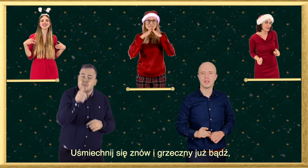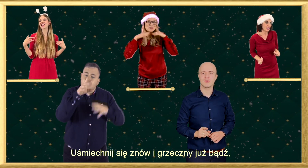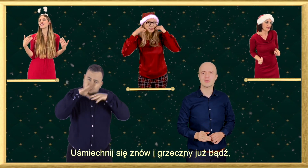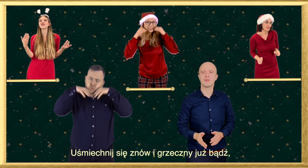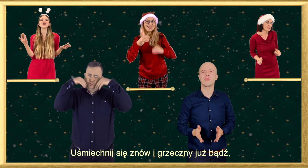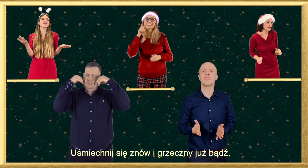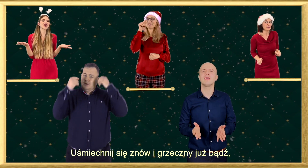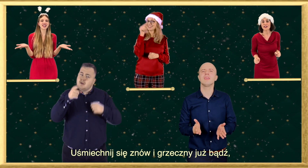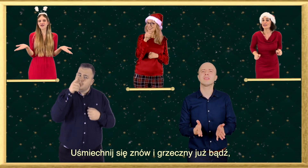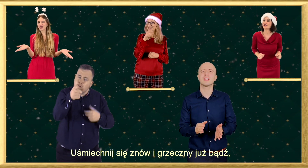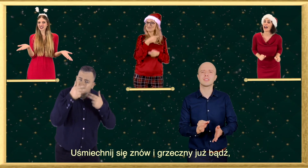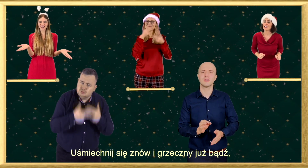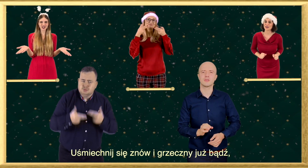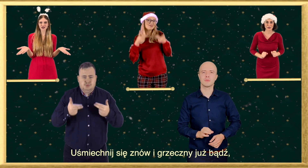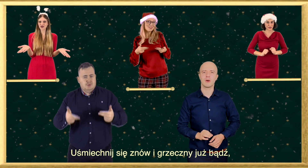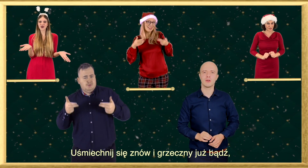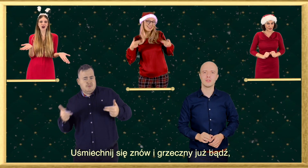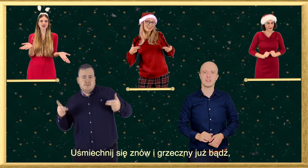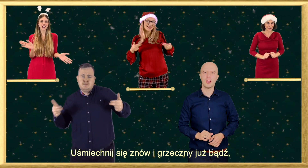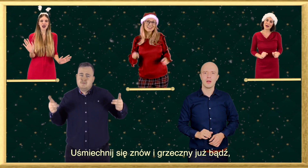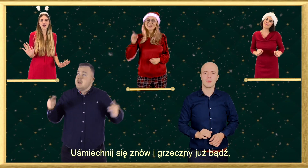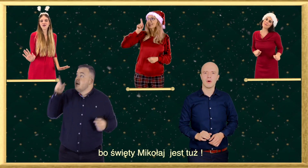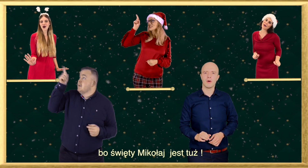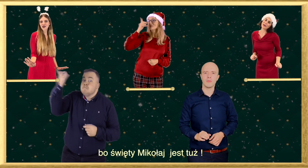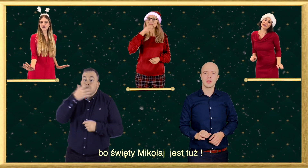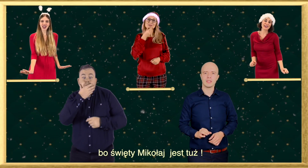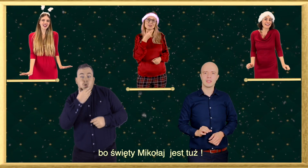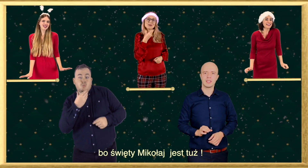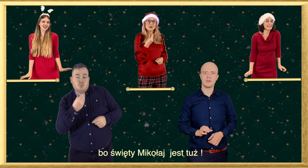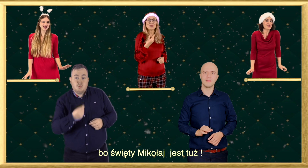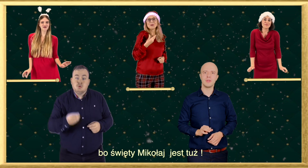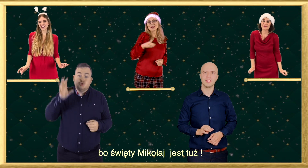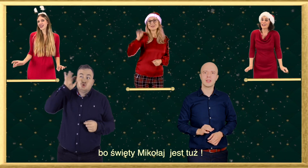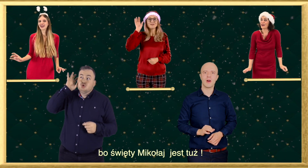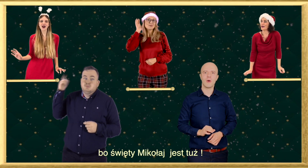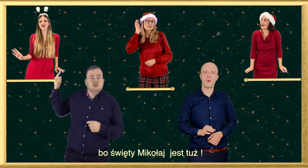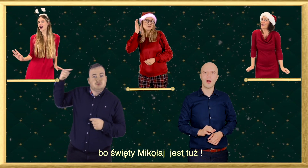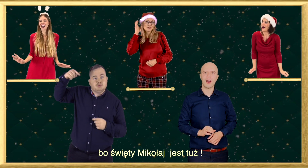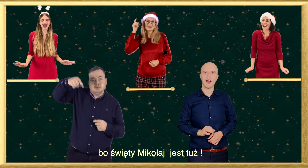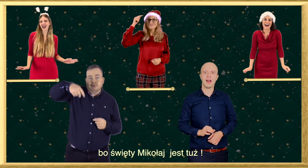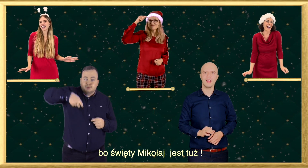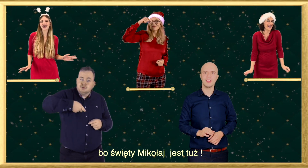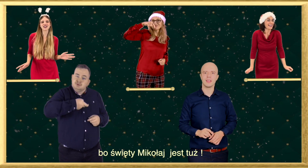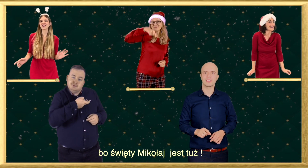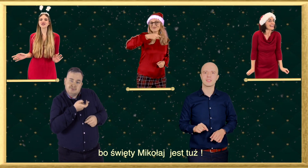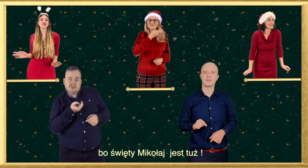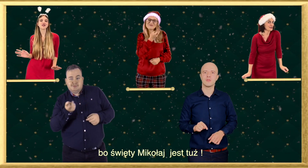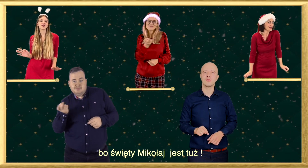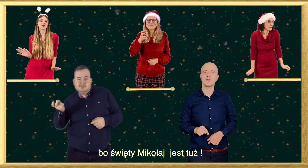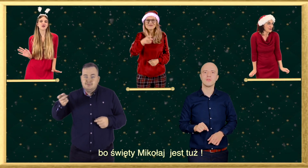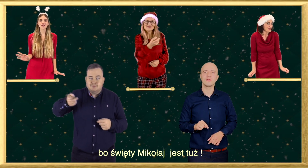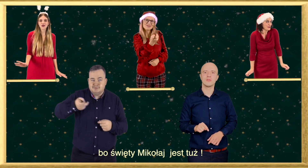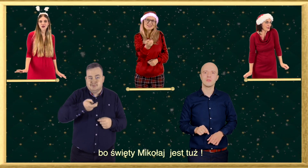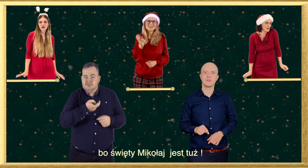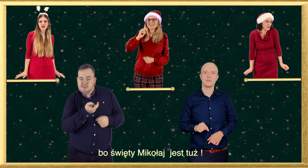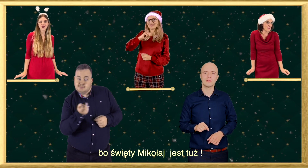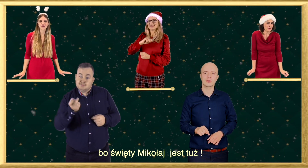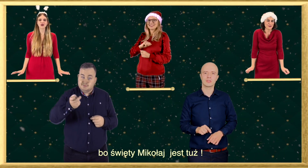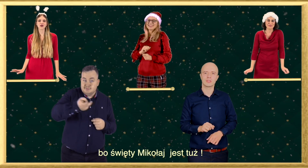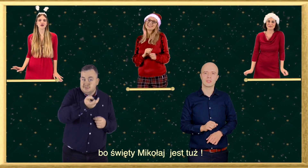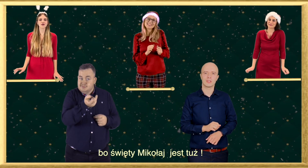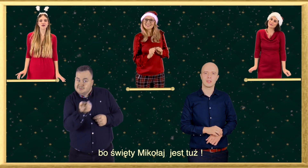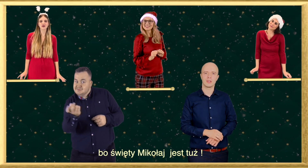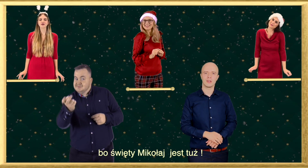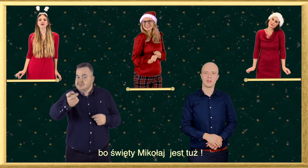Pośmiechnij się mu znów I mi grzeczny już bądź Bo święty Mikołaj Jest to O O O